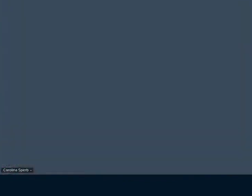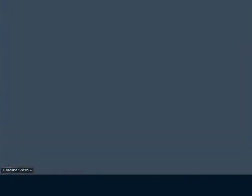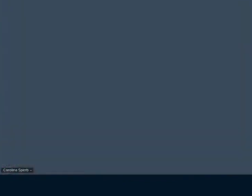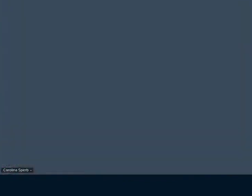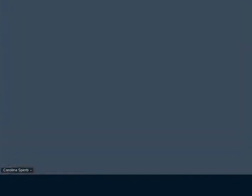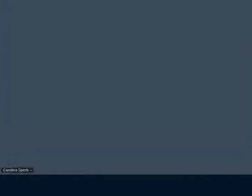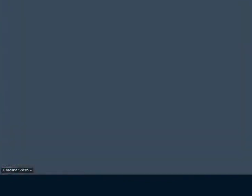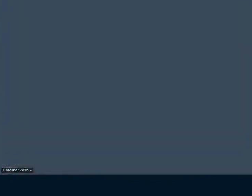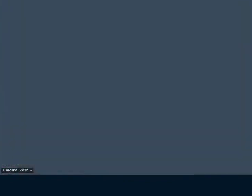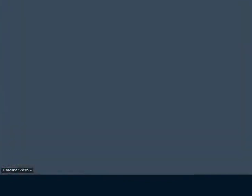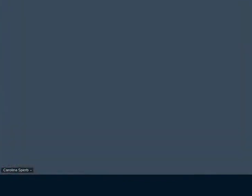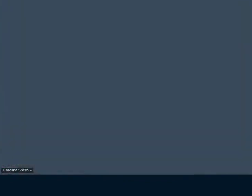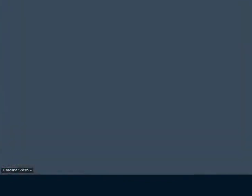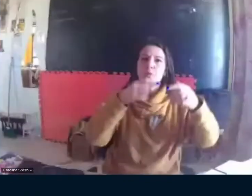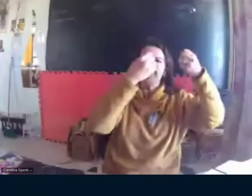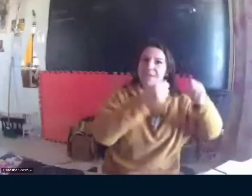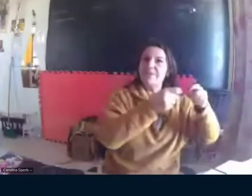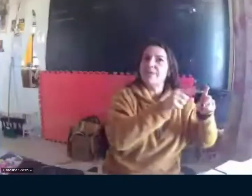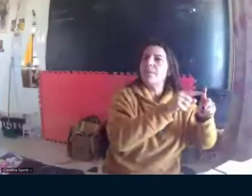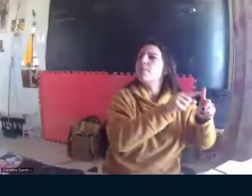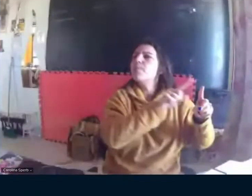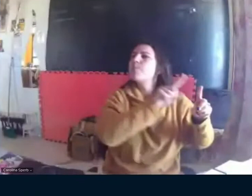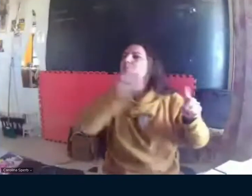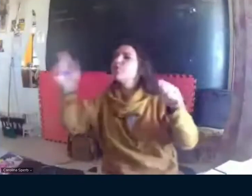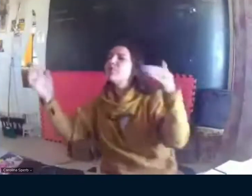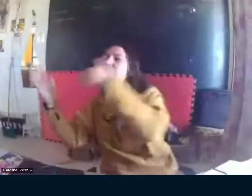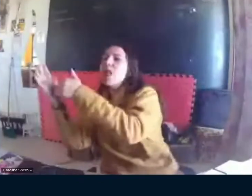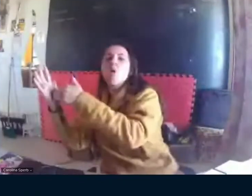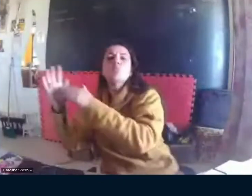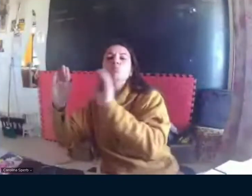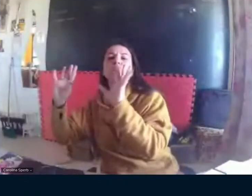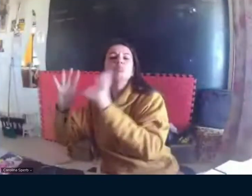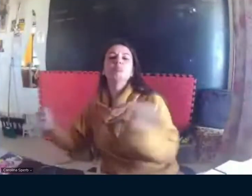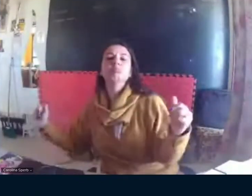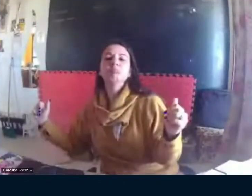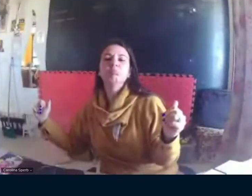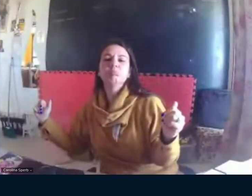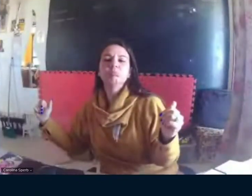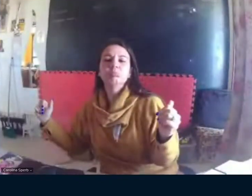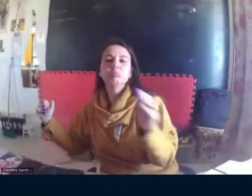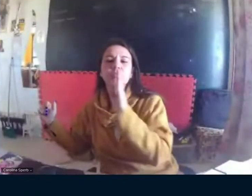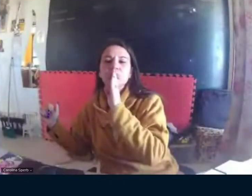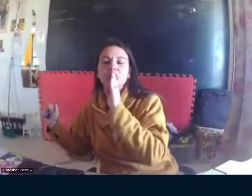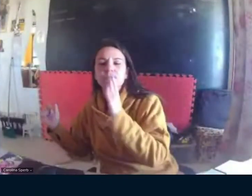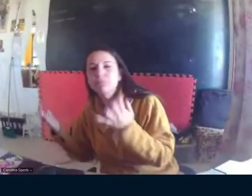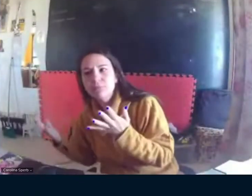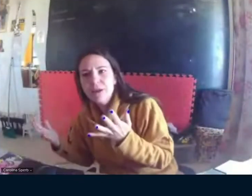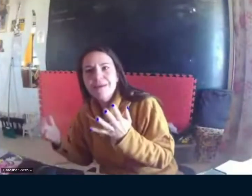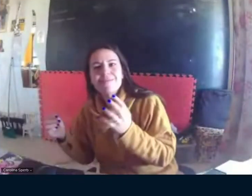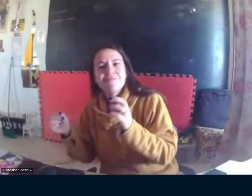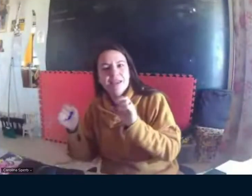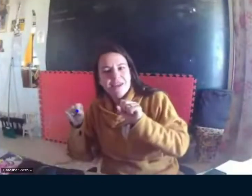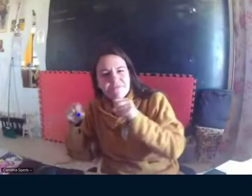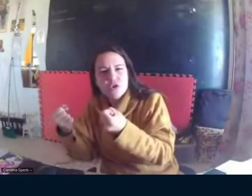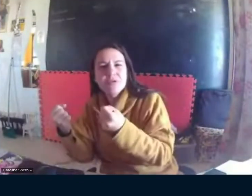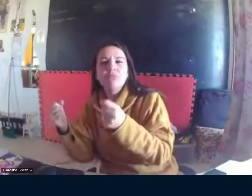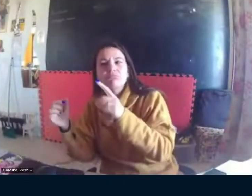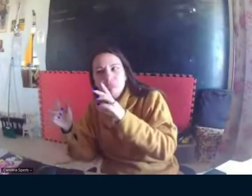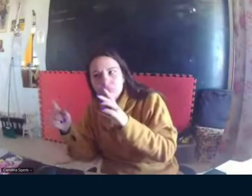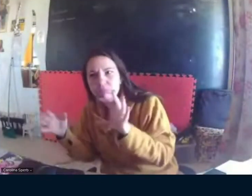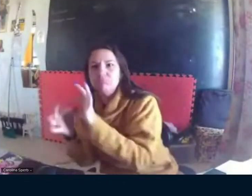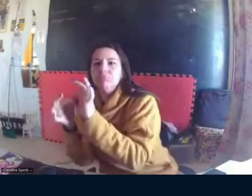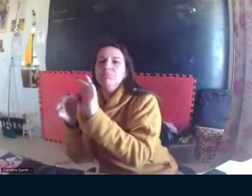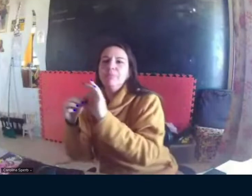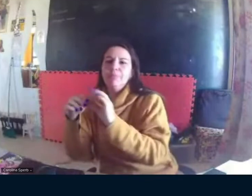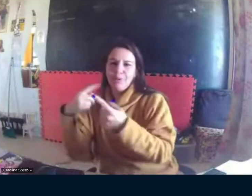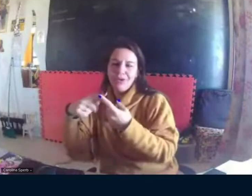E do que se trata realmente isso? O conceito de pedagogia, mas não mais citado nos